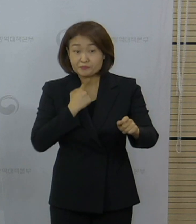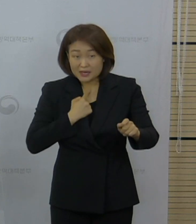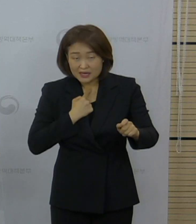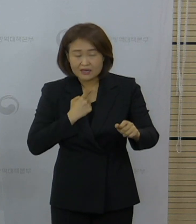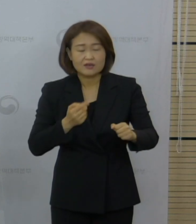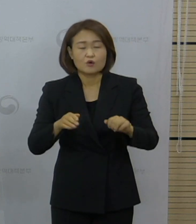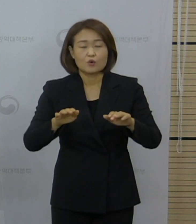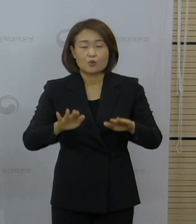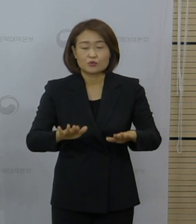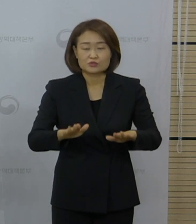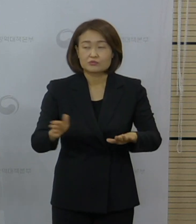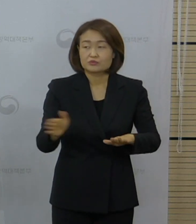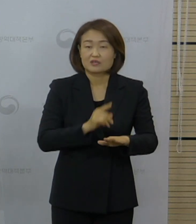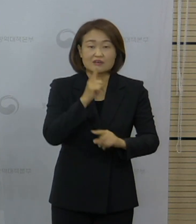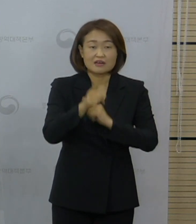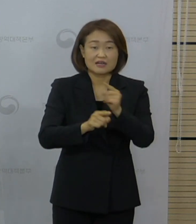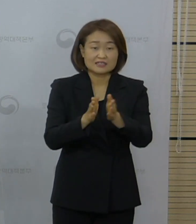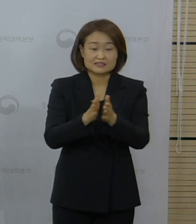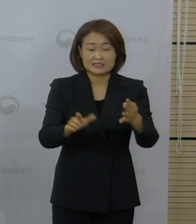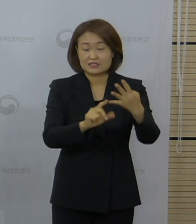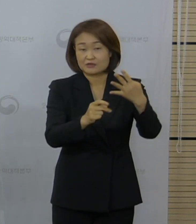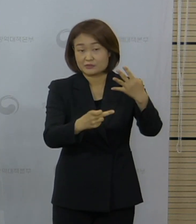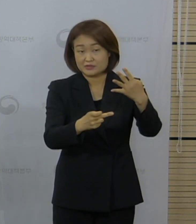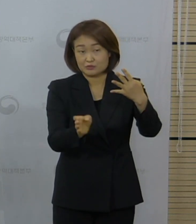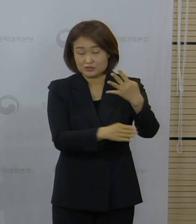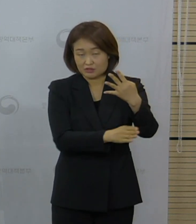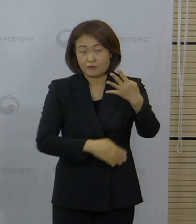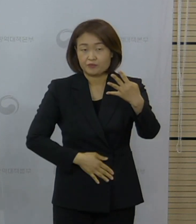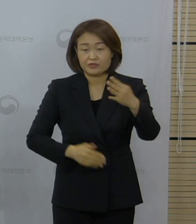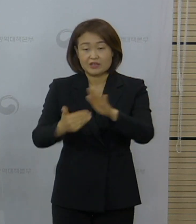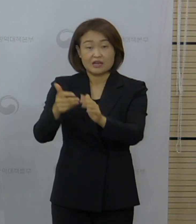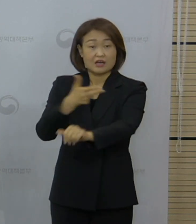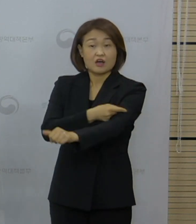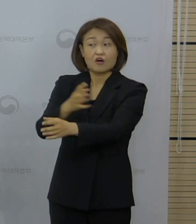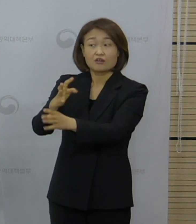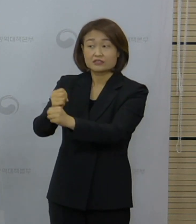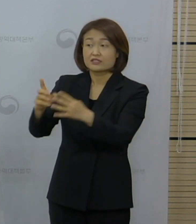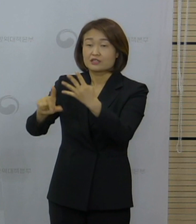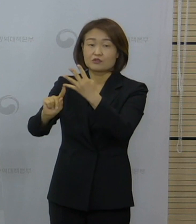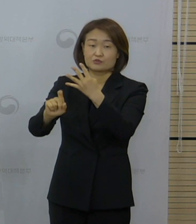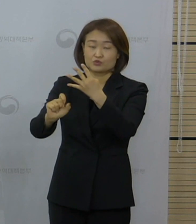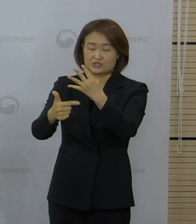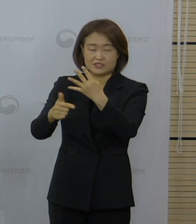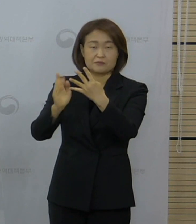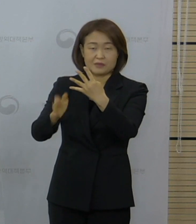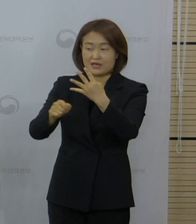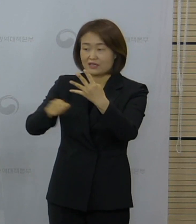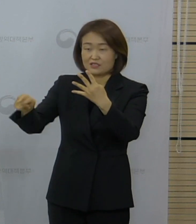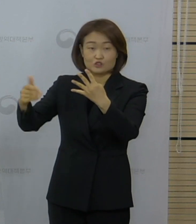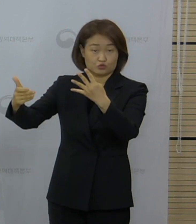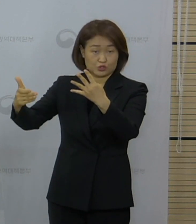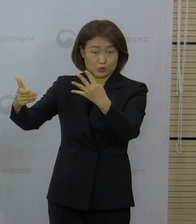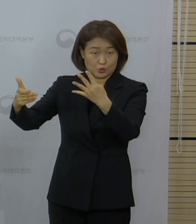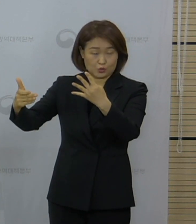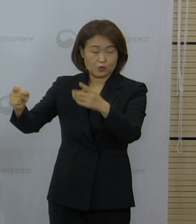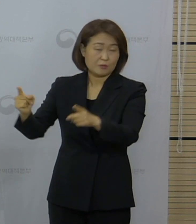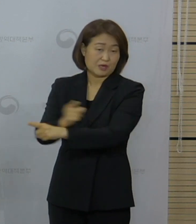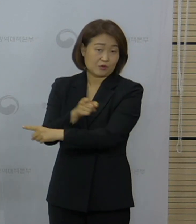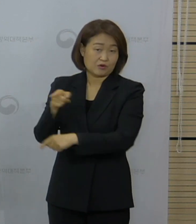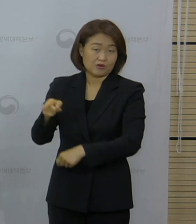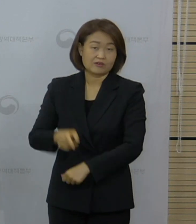오늘부터 시작이 된 거고요. 그래서 접종은 4월 16일에서 4월 19일로 조정을 했고 다른